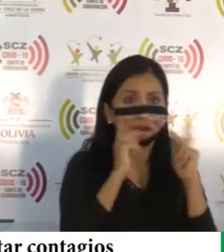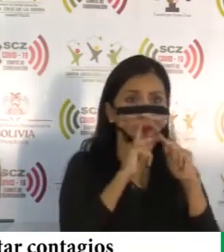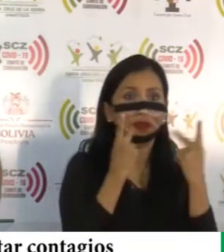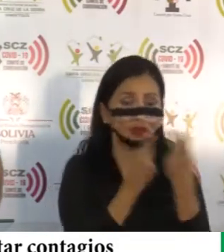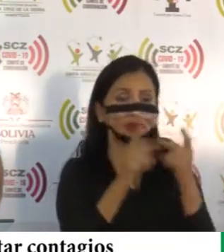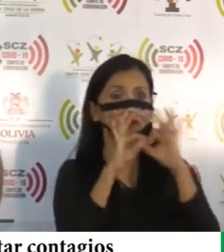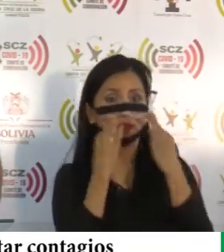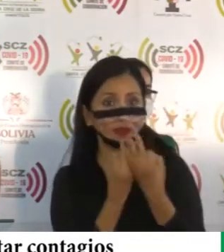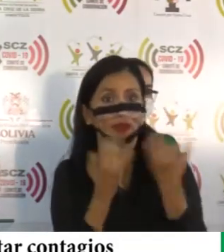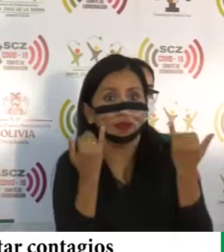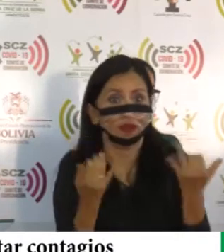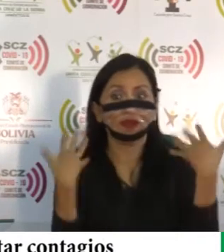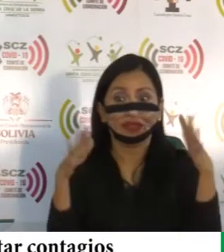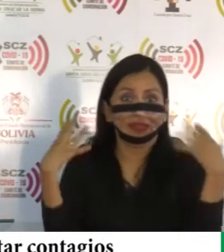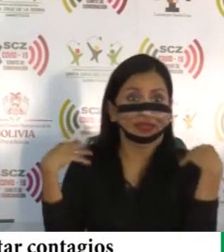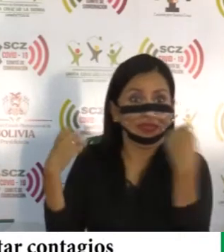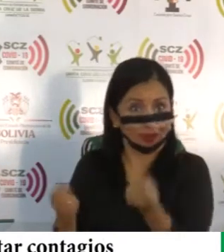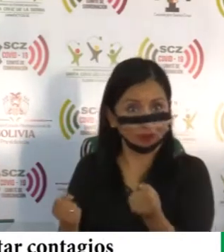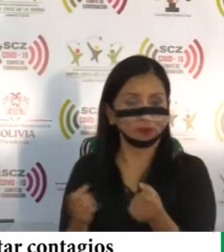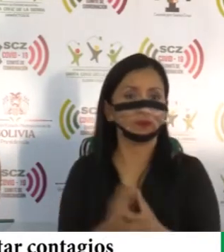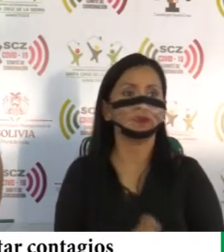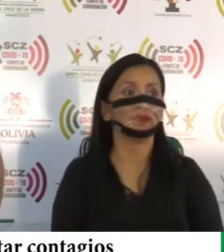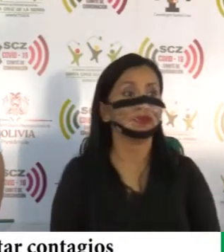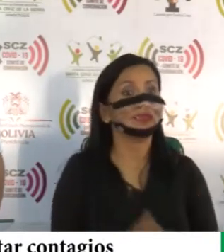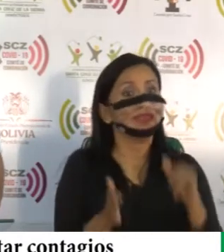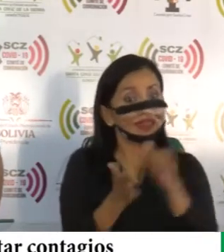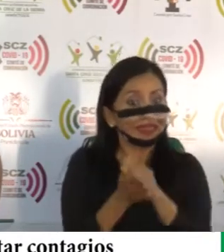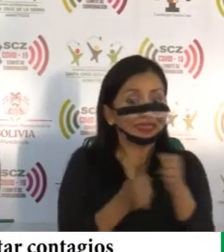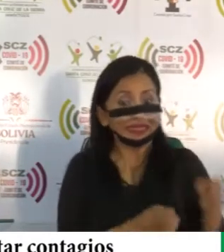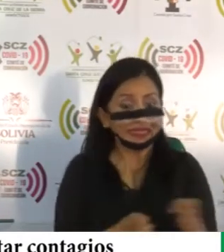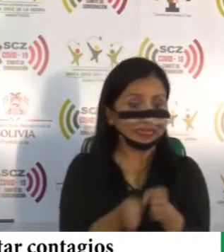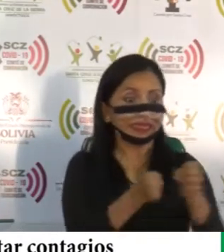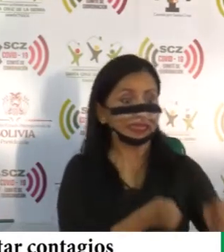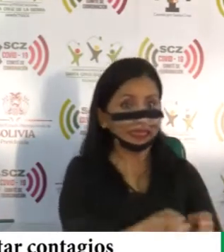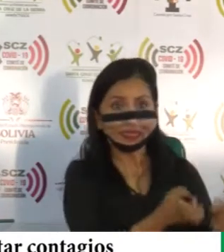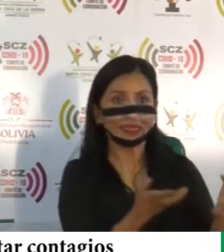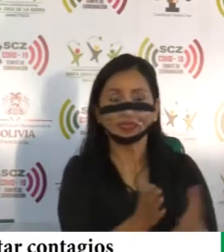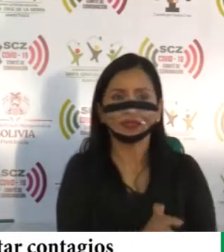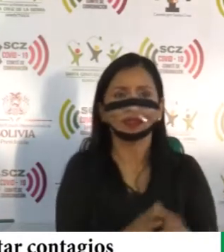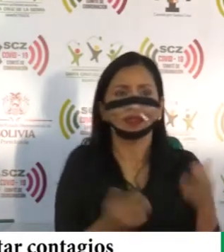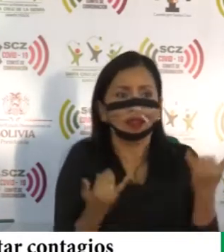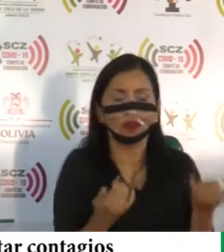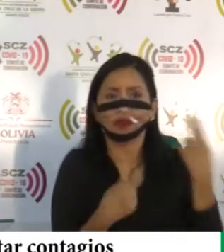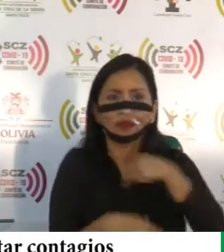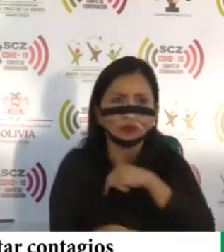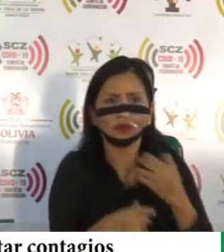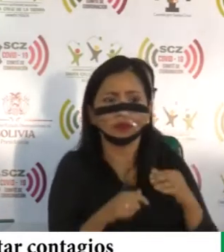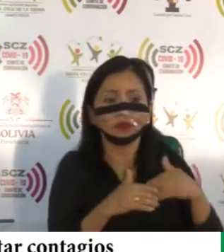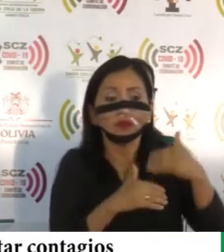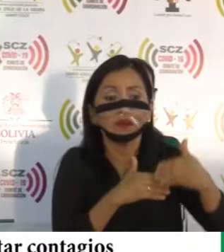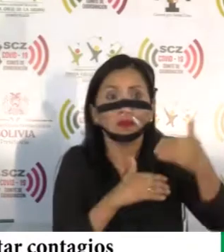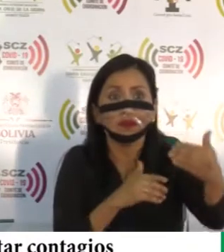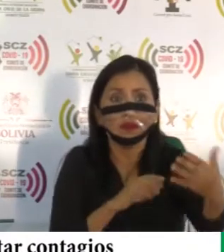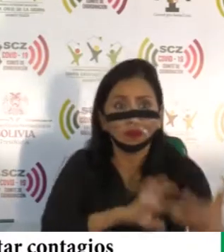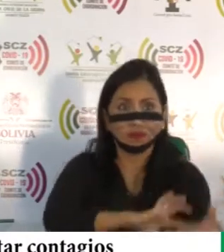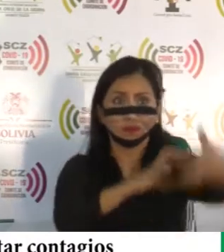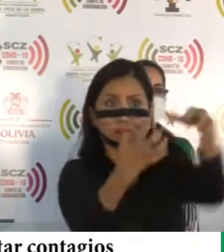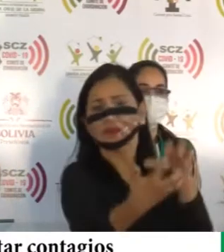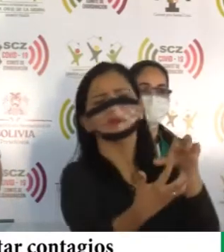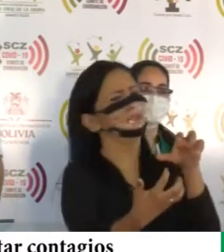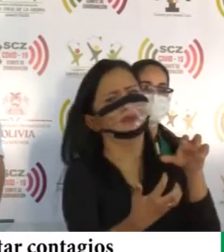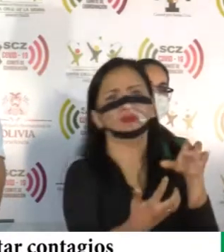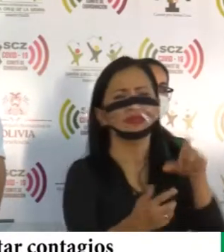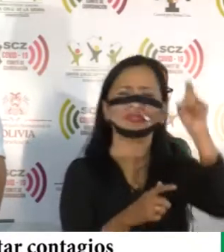departamento que ahora están sanos. Esta estrategia no podemos cambiarla. Debemos